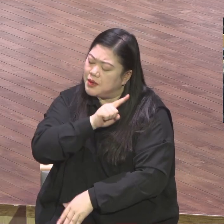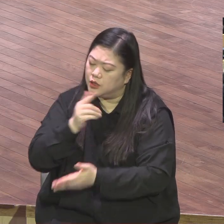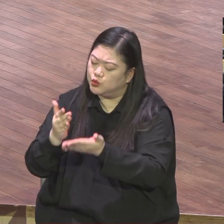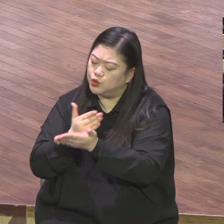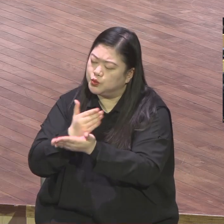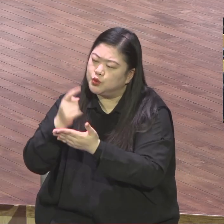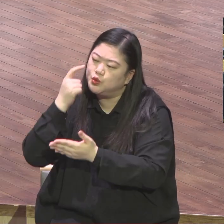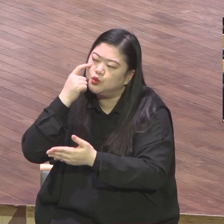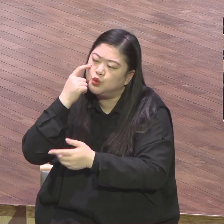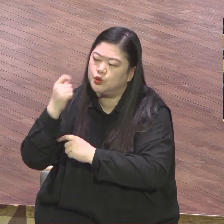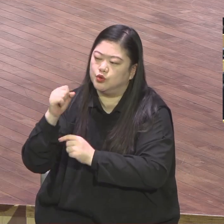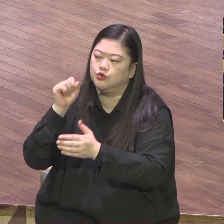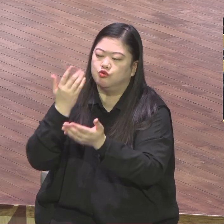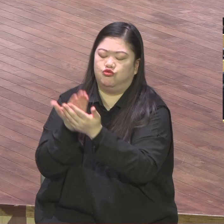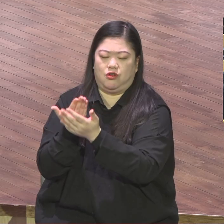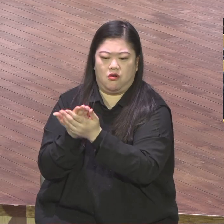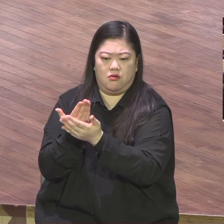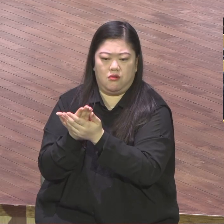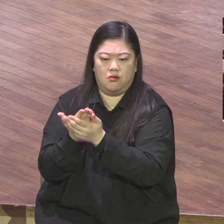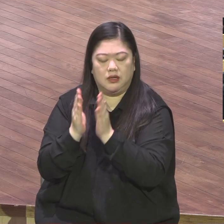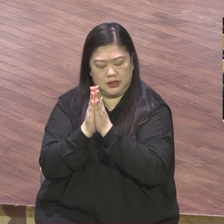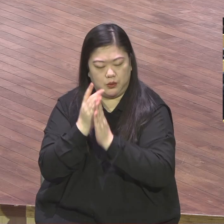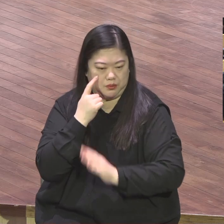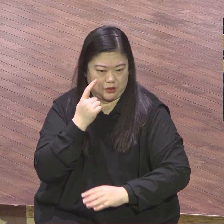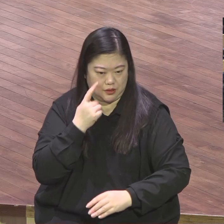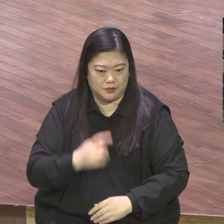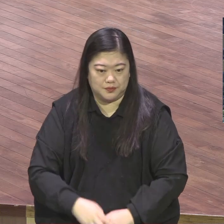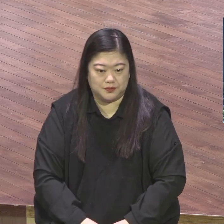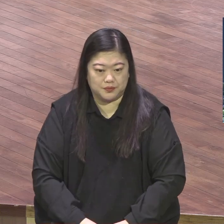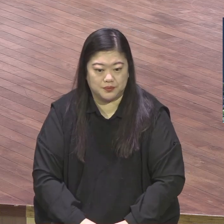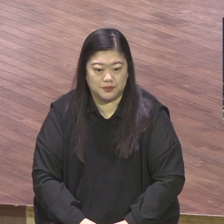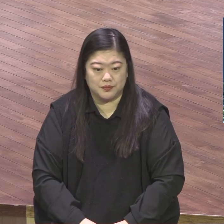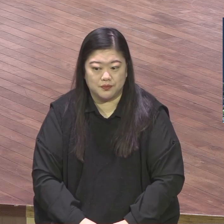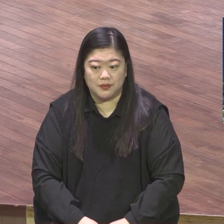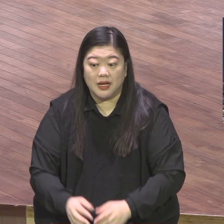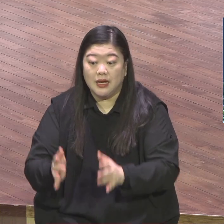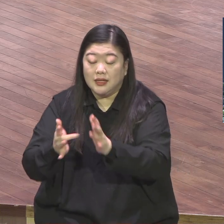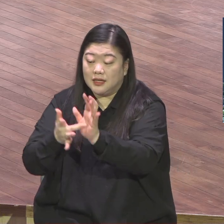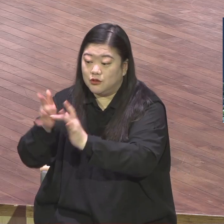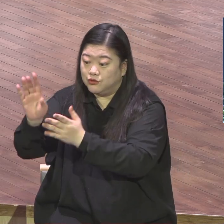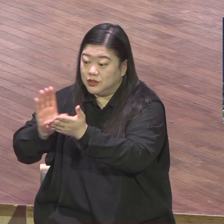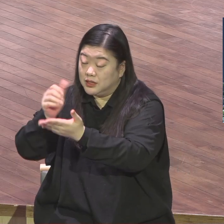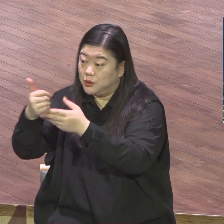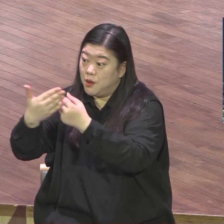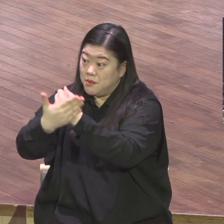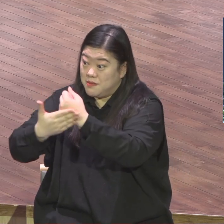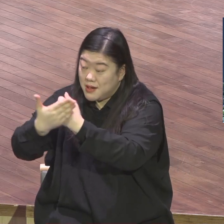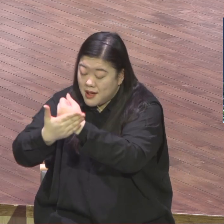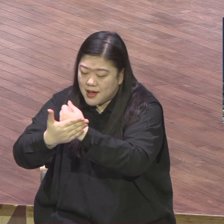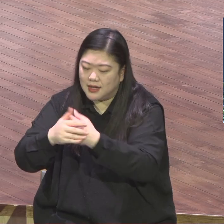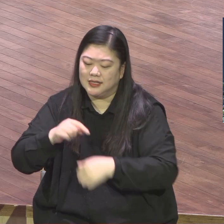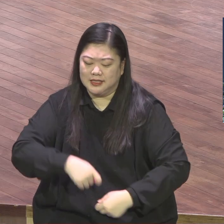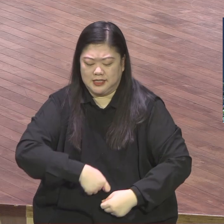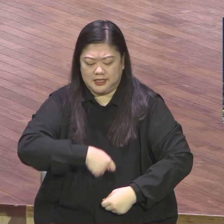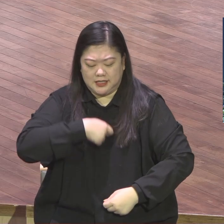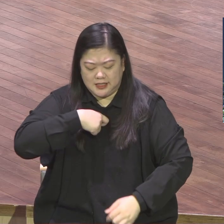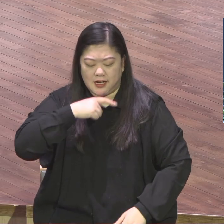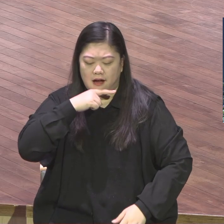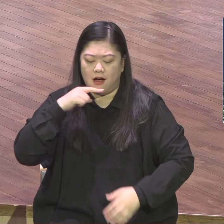구체적으로 지극히 선한 것은 예수 그리스도로 말마마 의의 열매가 가득하는 것이다 의의